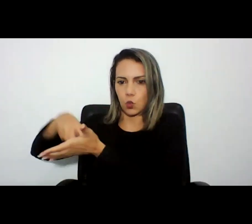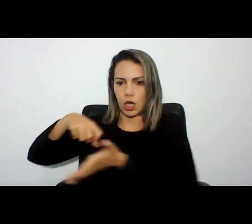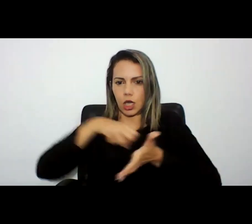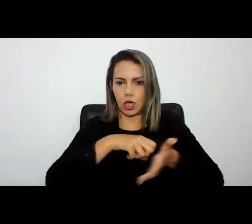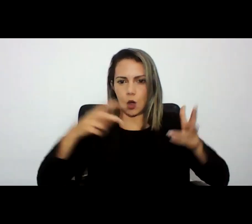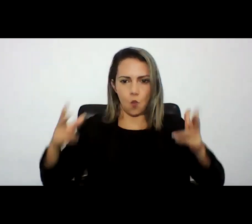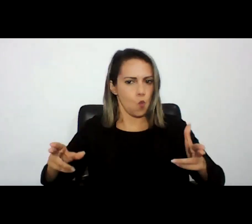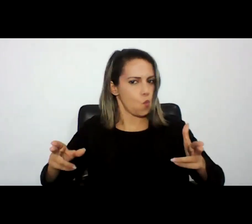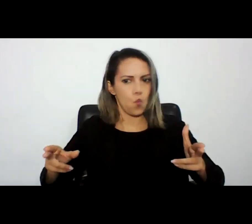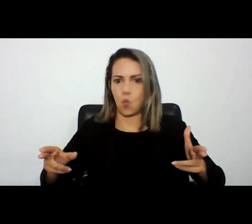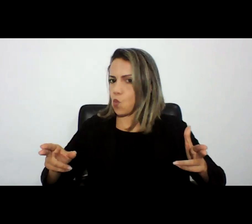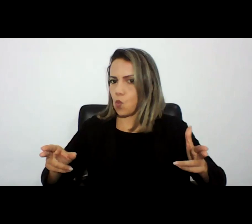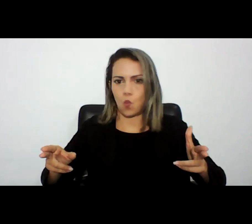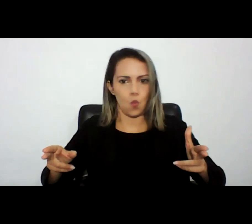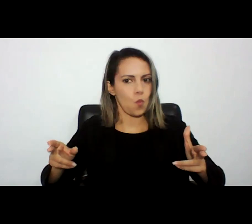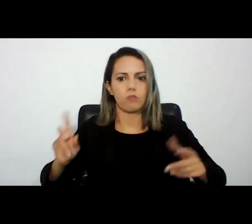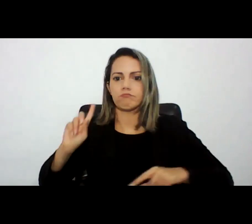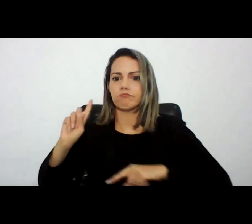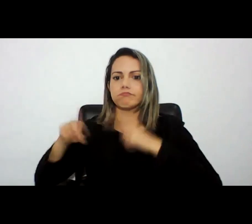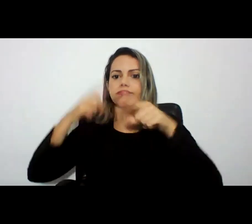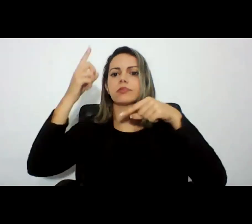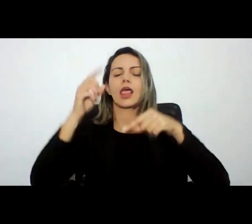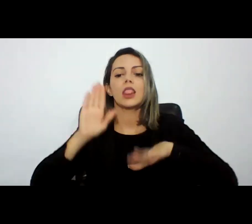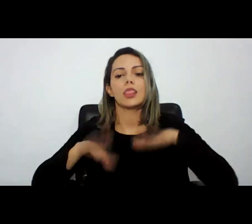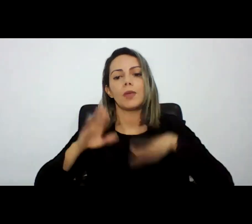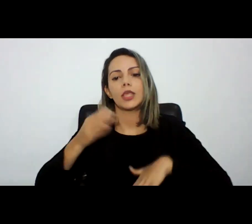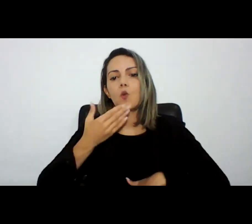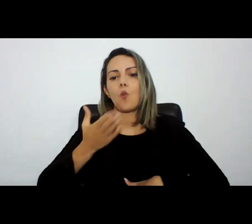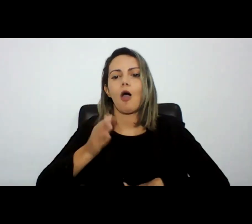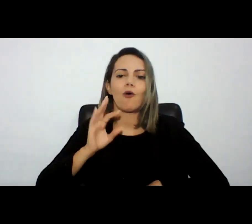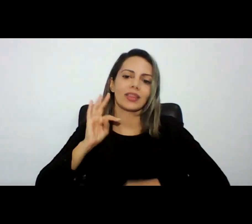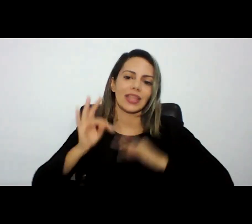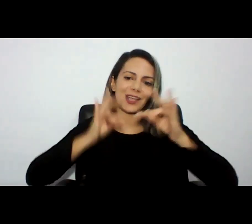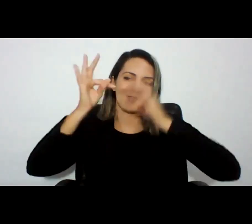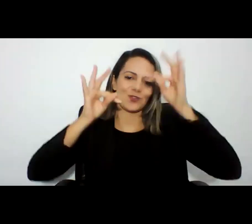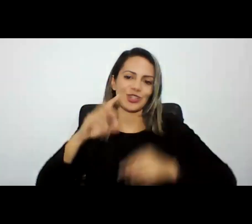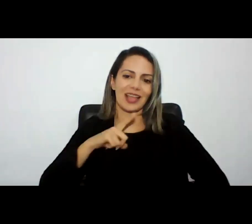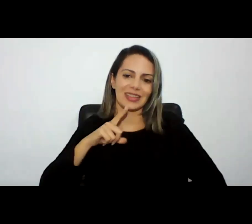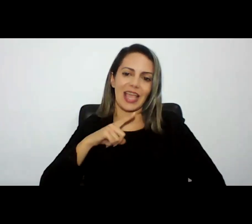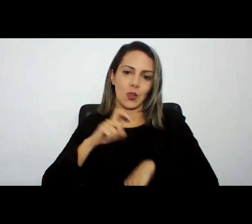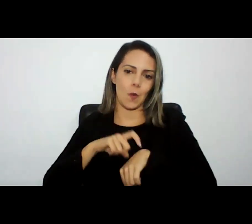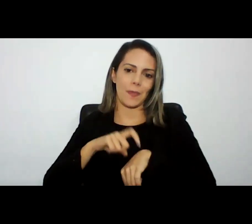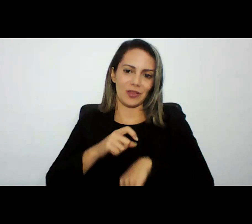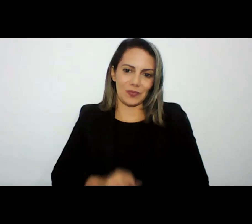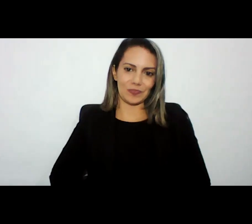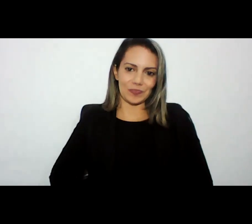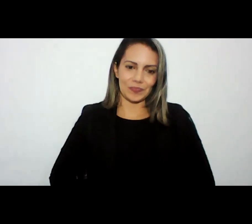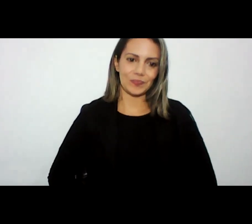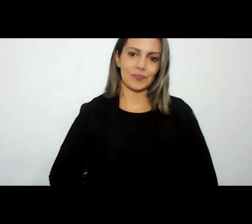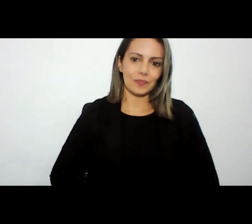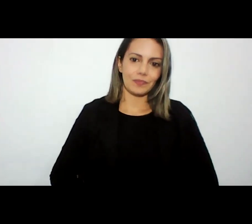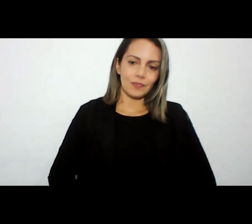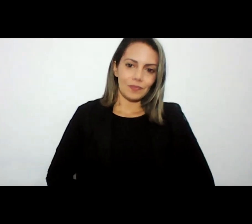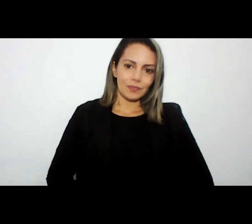porque isso evolui de acordo com as técnicas que vão se tornando disponíveis com os equipamentos que vão sendo disponibilizados com as